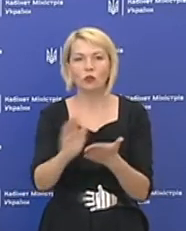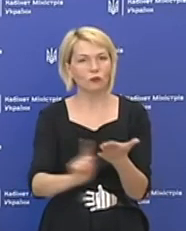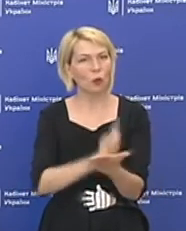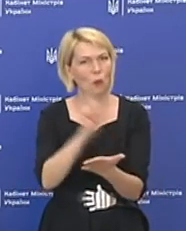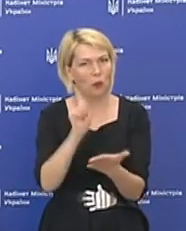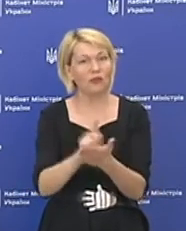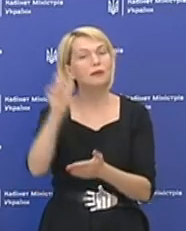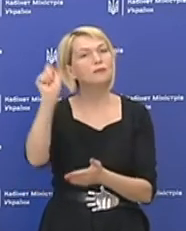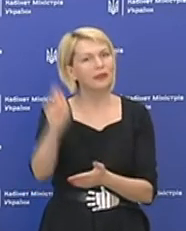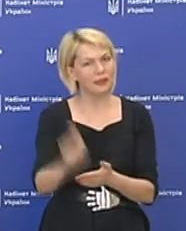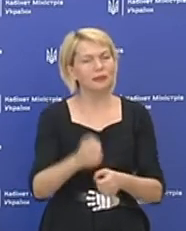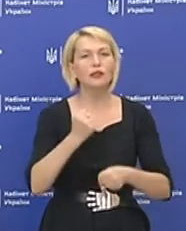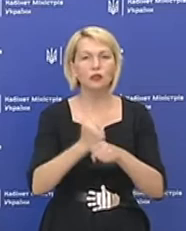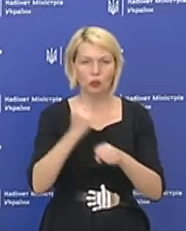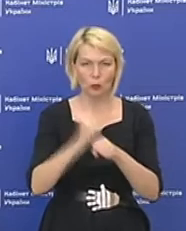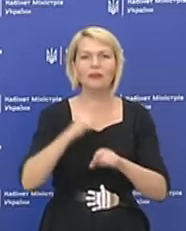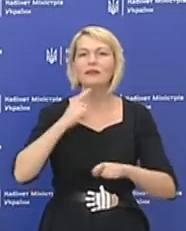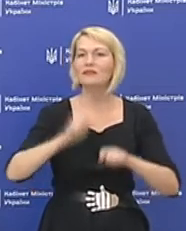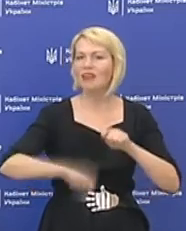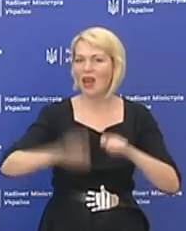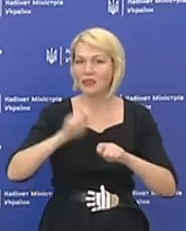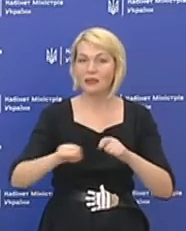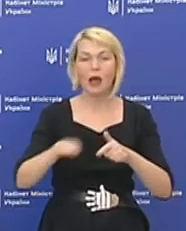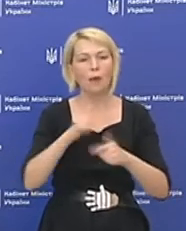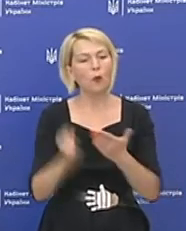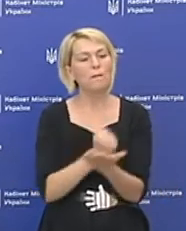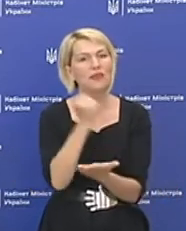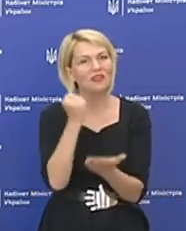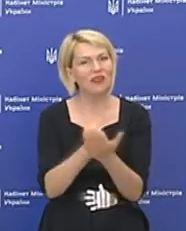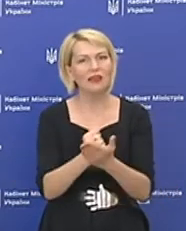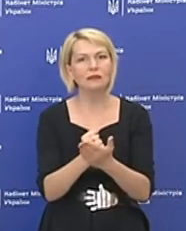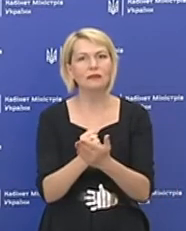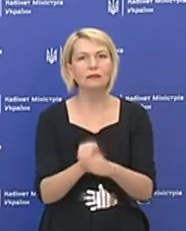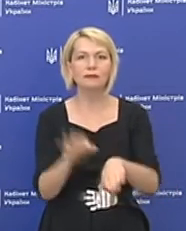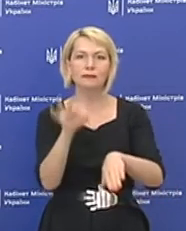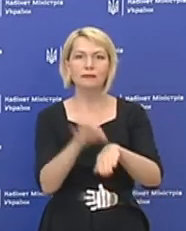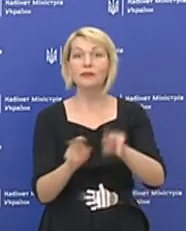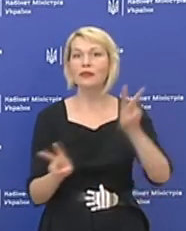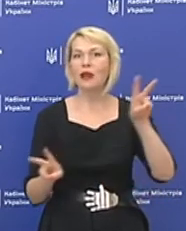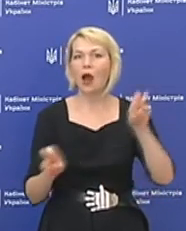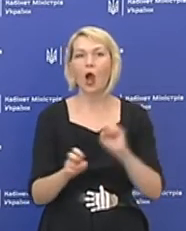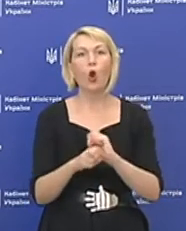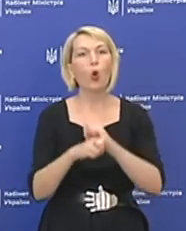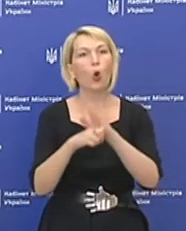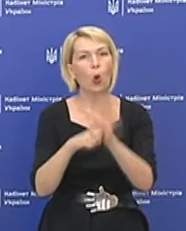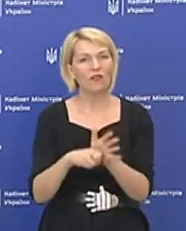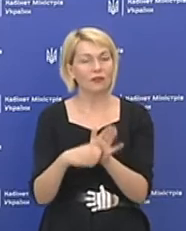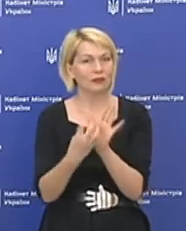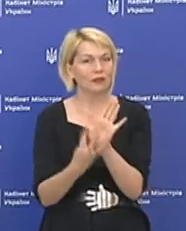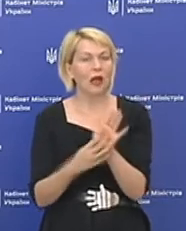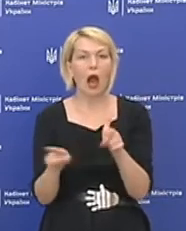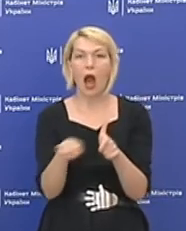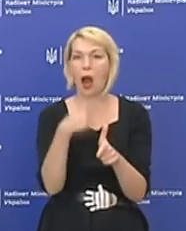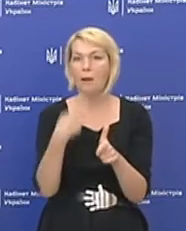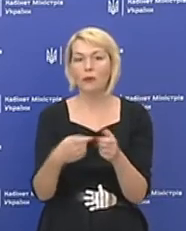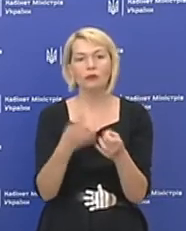приїхати, зробити тест, або підтвердити діагноз COVID-19, або